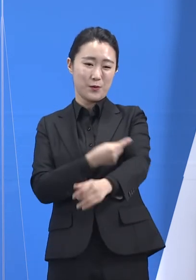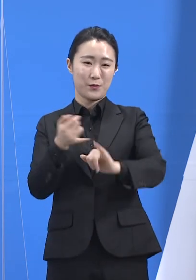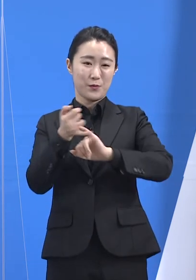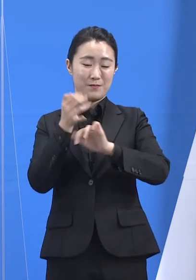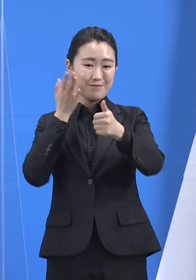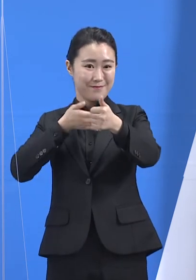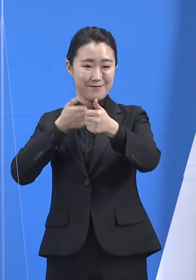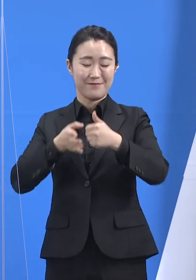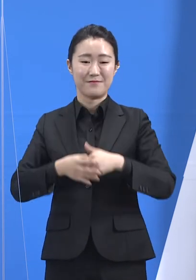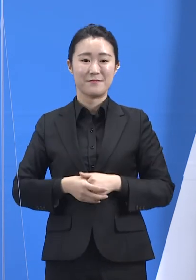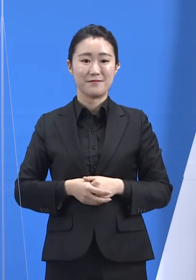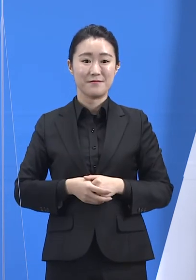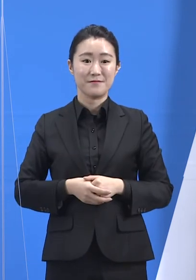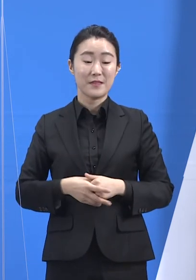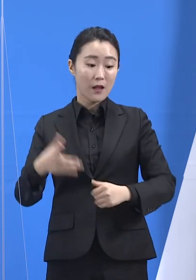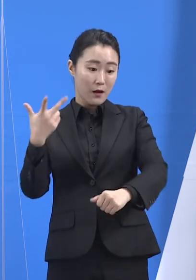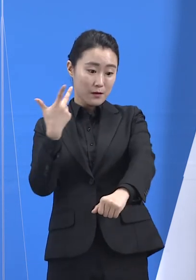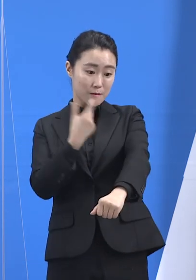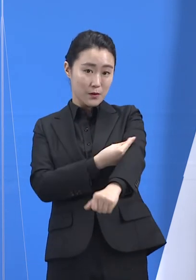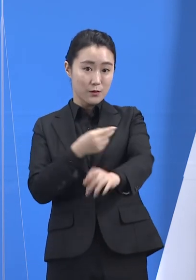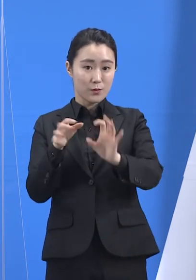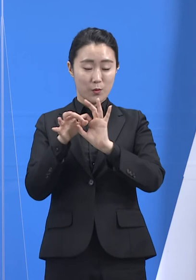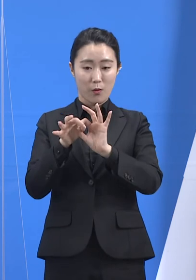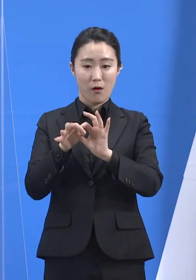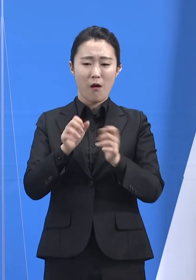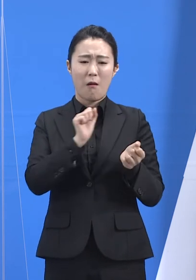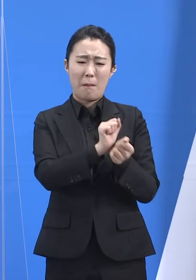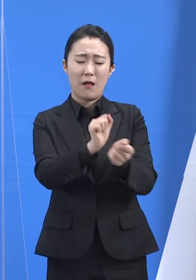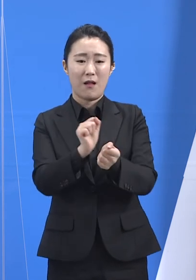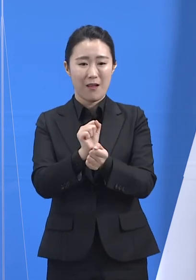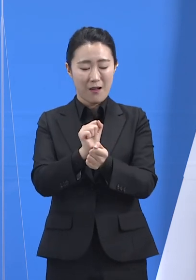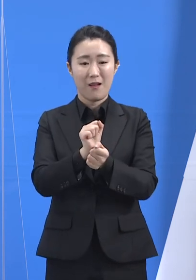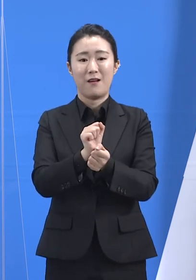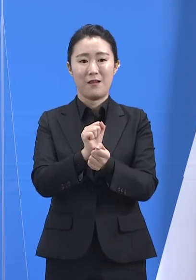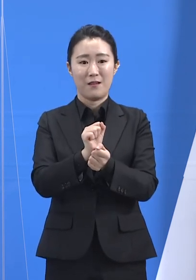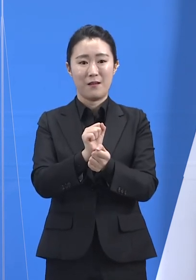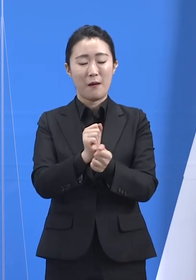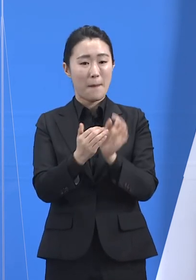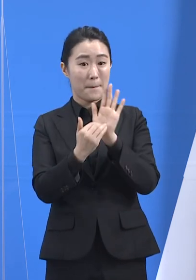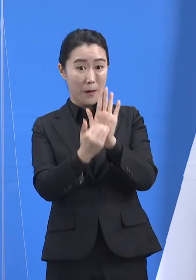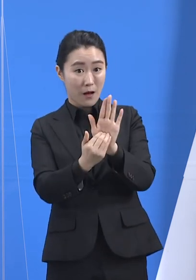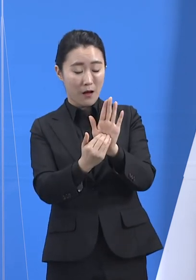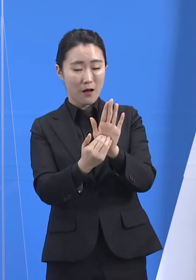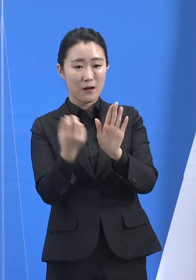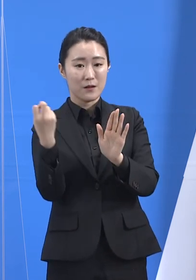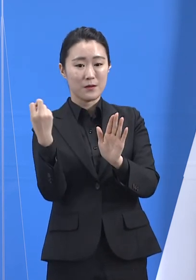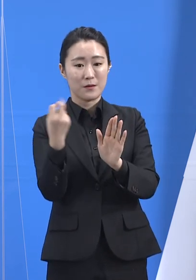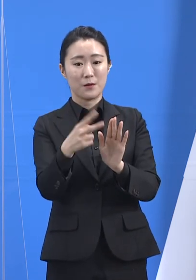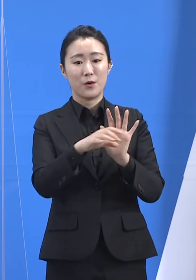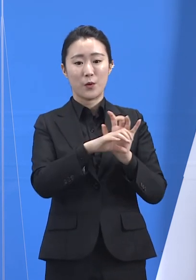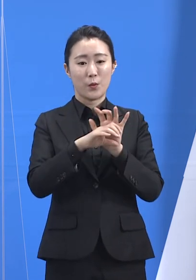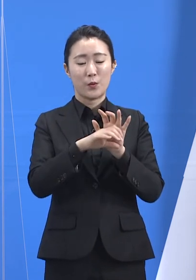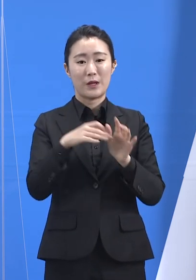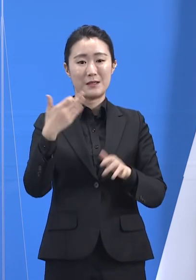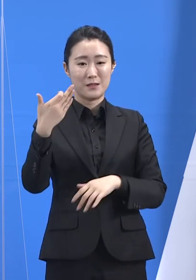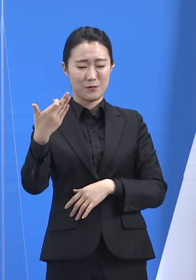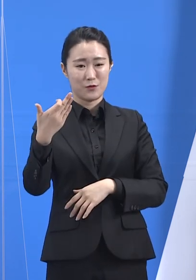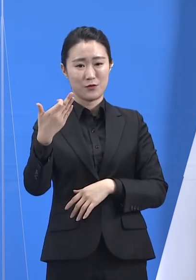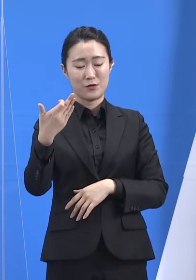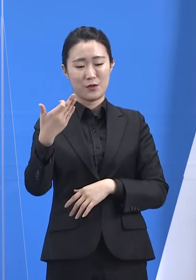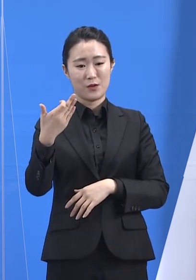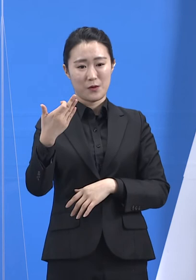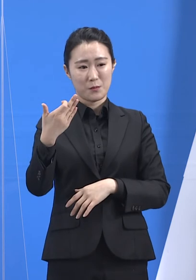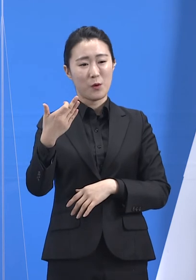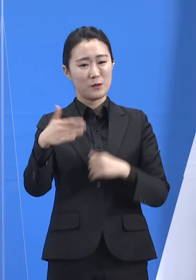백신 접종을 통해 집단 면역이 형성되어 가면서 코로나19의 유행 대북면에 변화가 생길 것입니다.